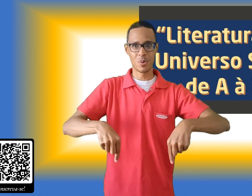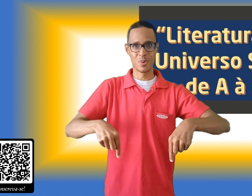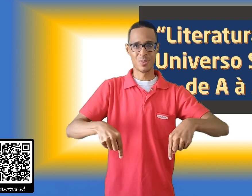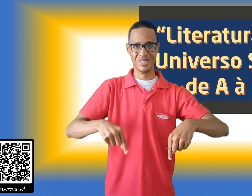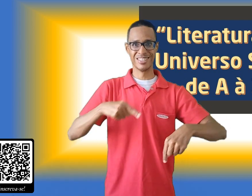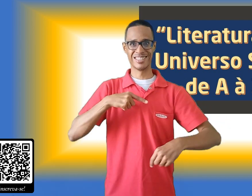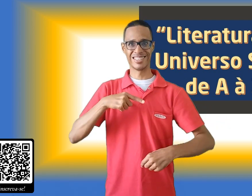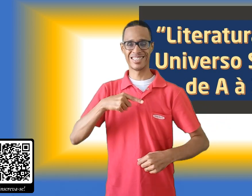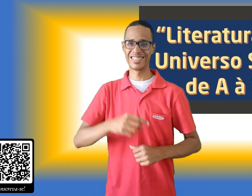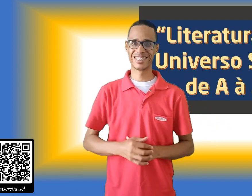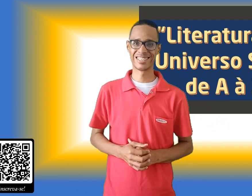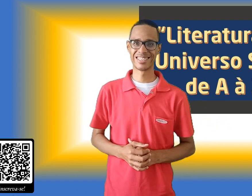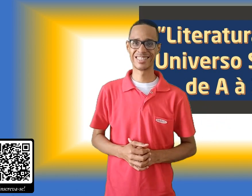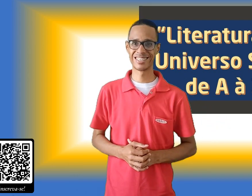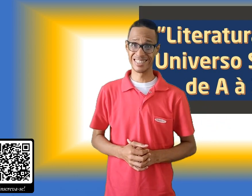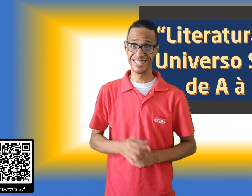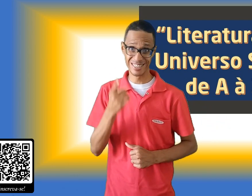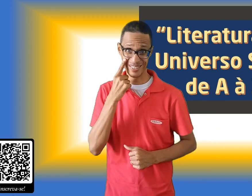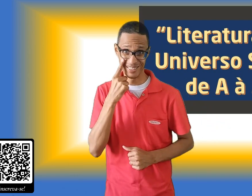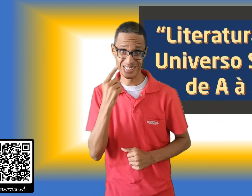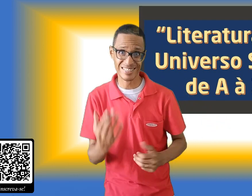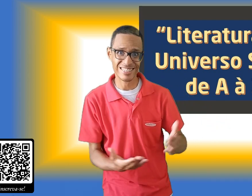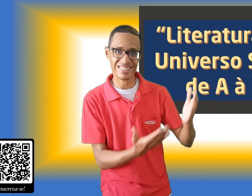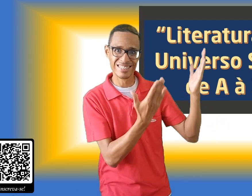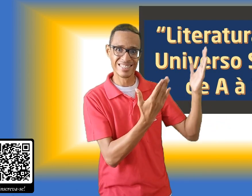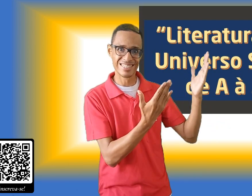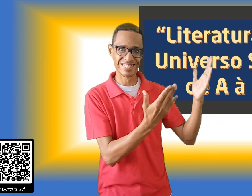embaixo. Veja aí comigo o bloco 4.